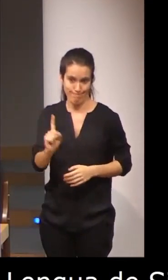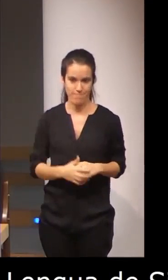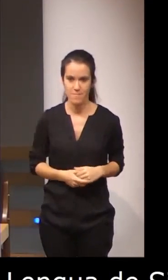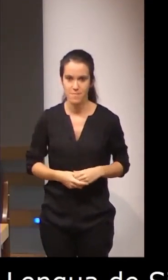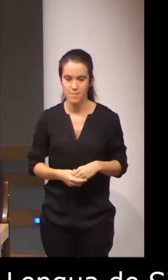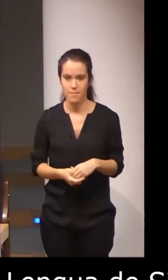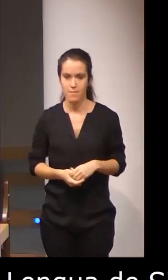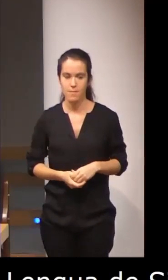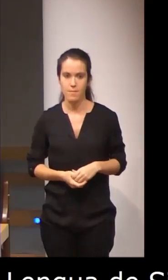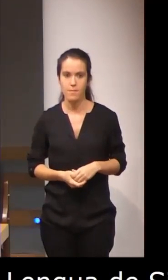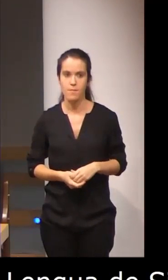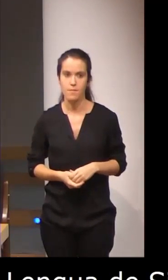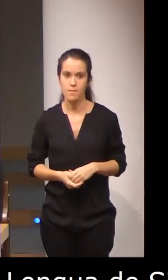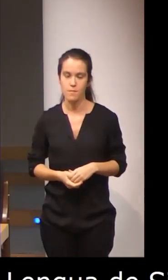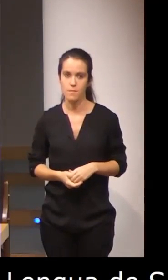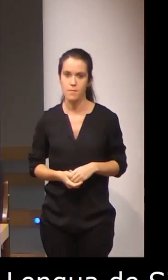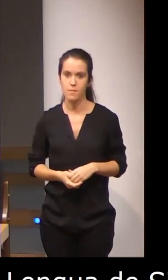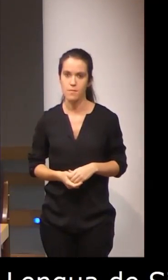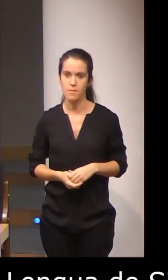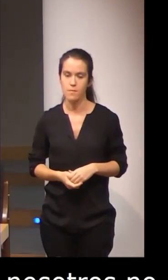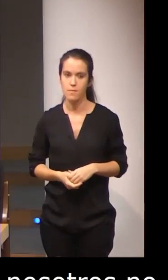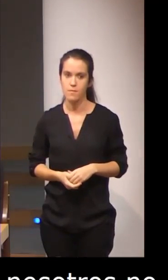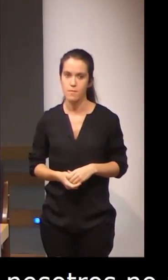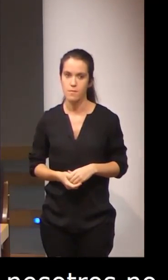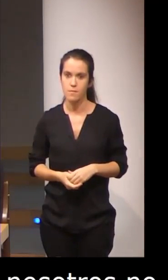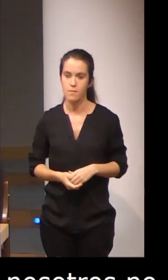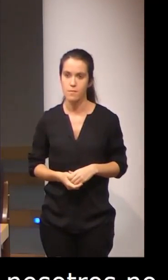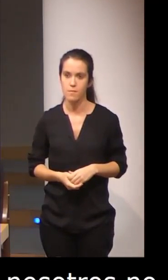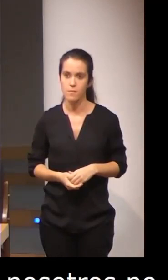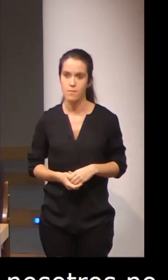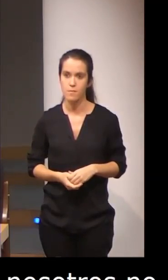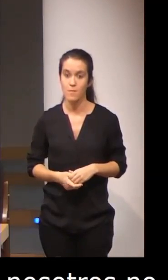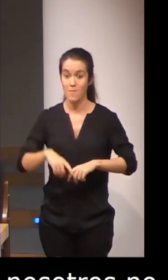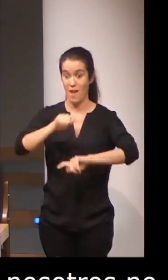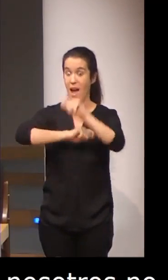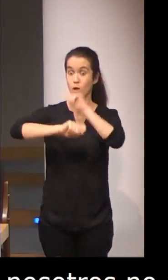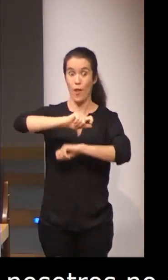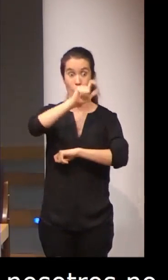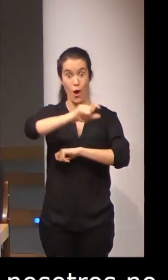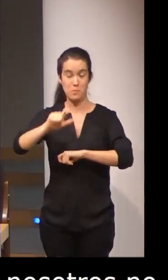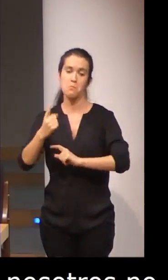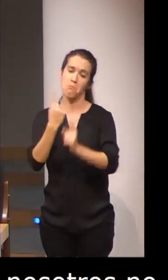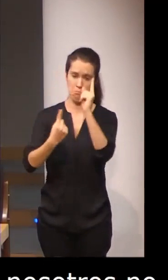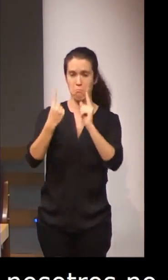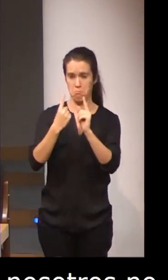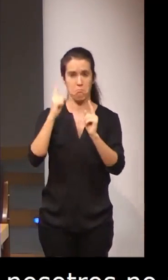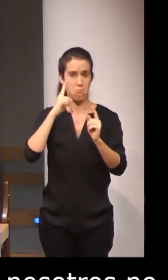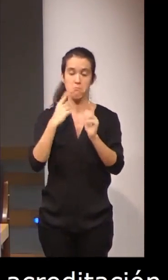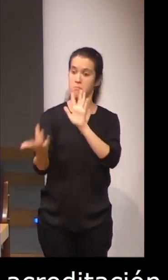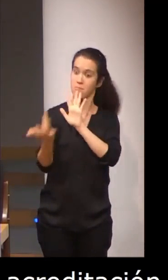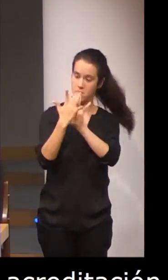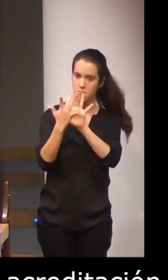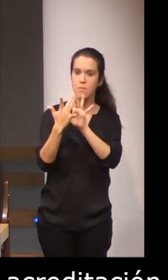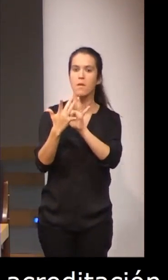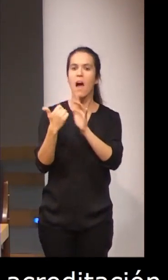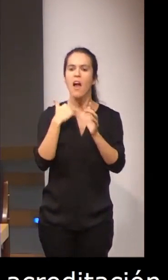También colaboramos siempre que las asociaciones de personas sordas se acercan a nosotros para pedirnos ayuda, tanto para